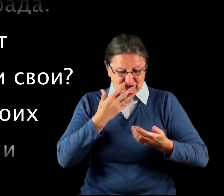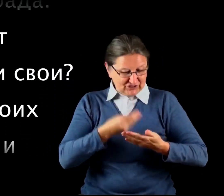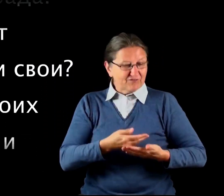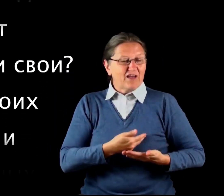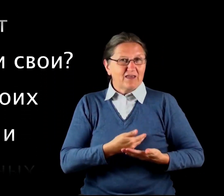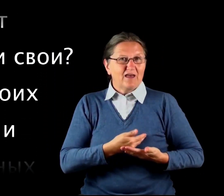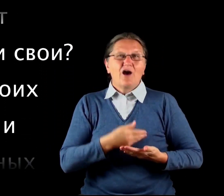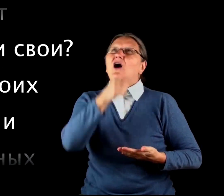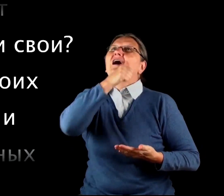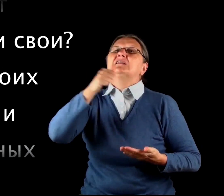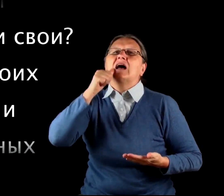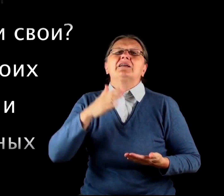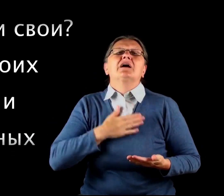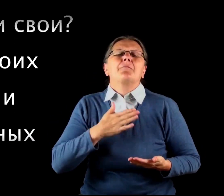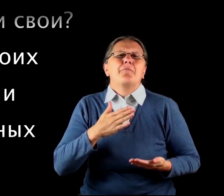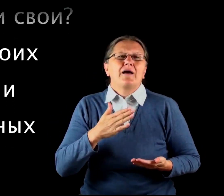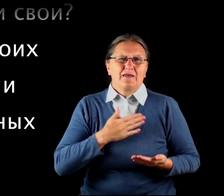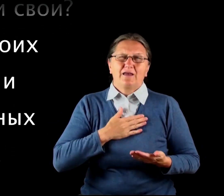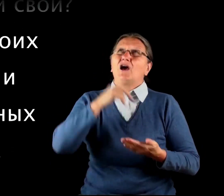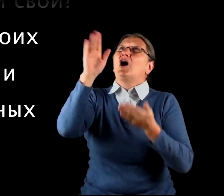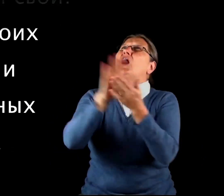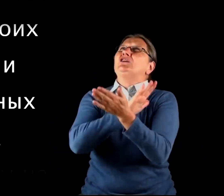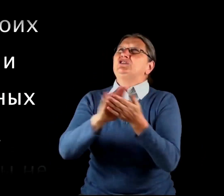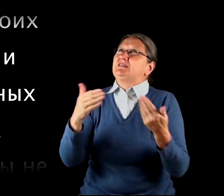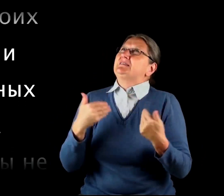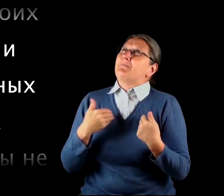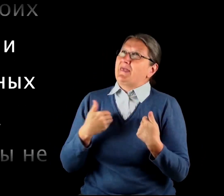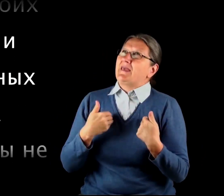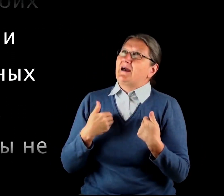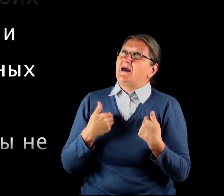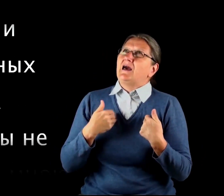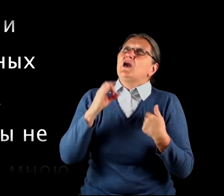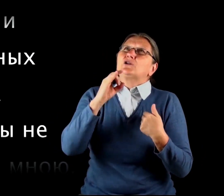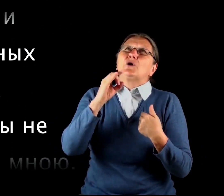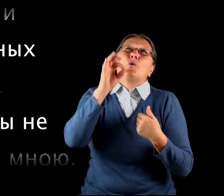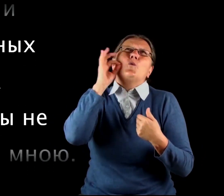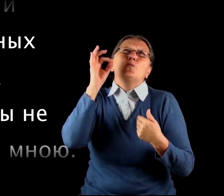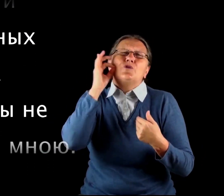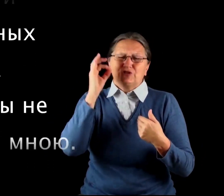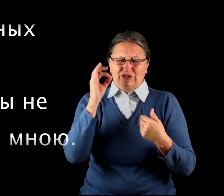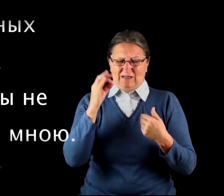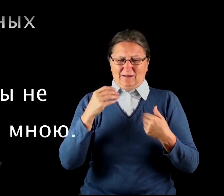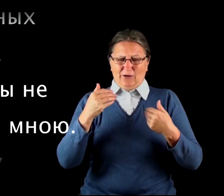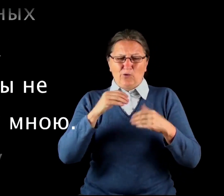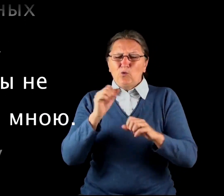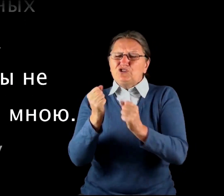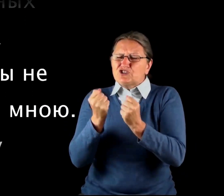свои? От тайных моих очисти меня, И от умышленных удержи раба Твоего,